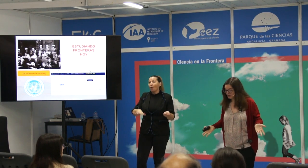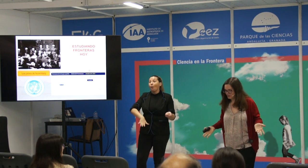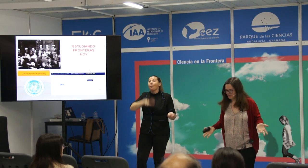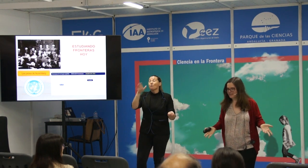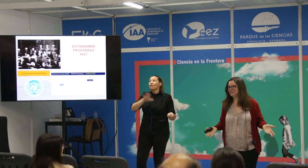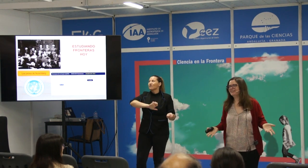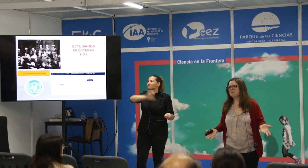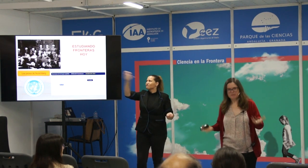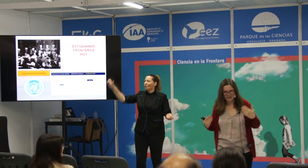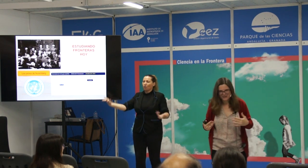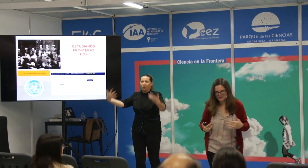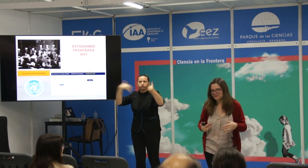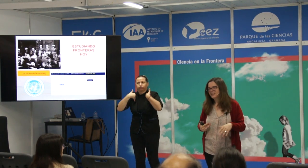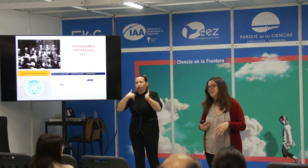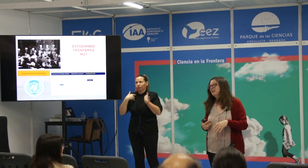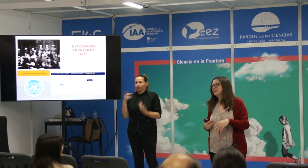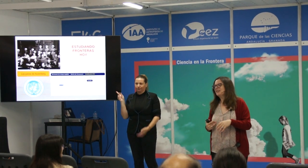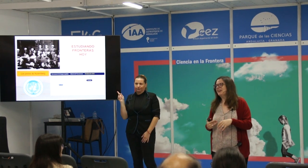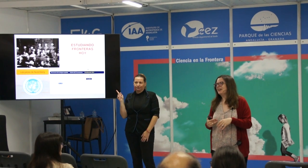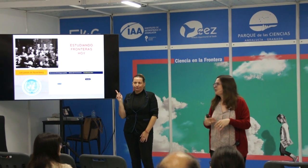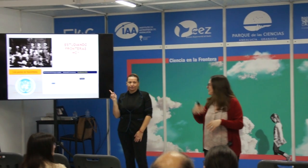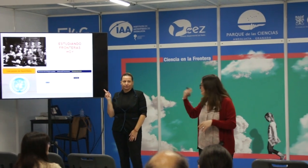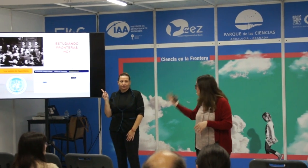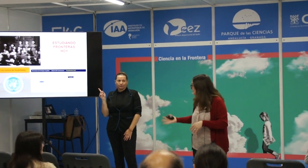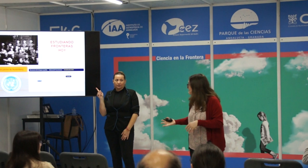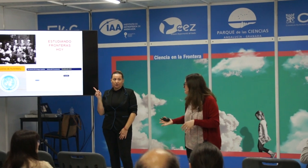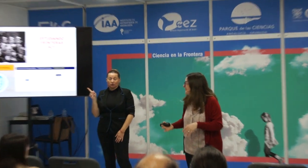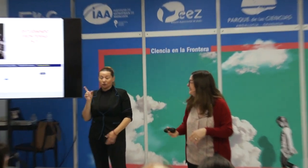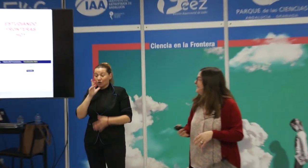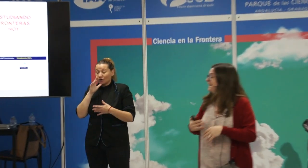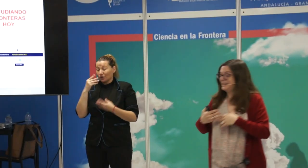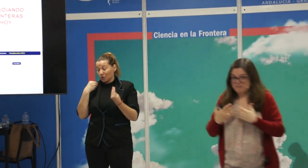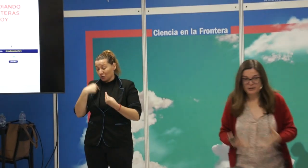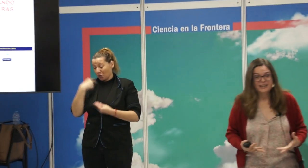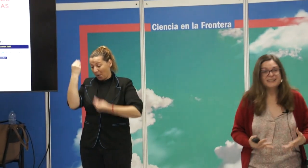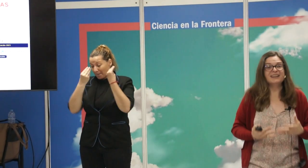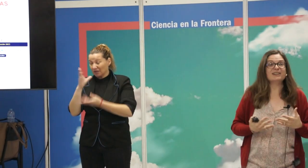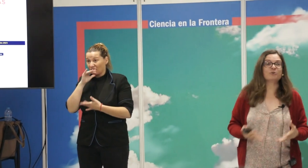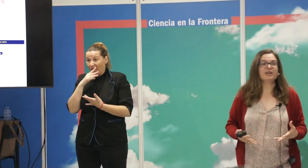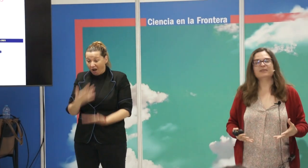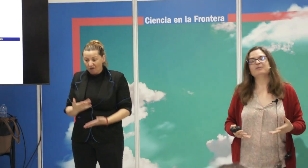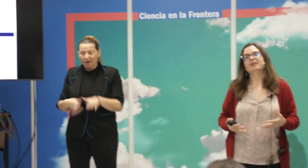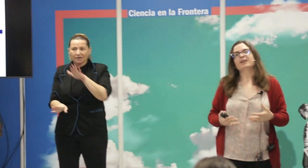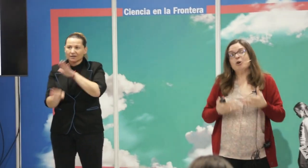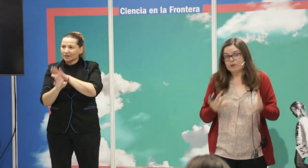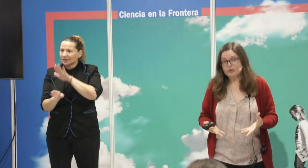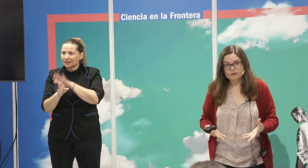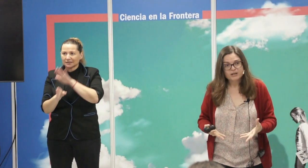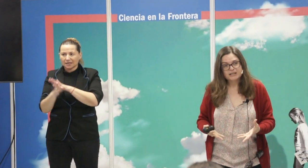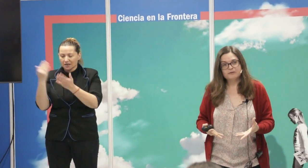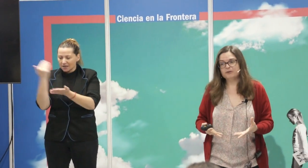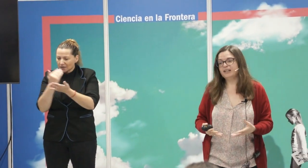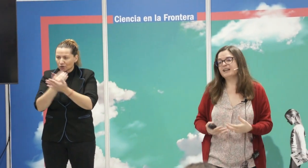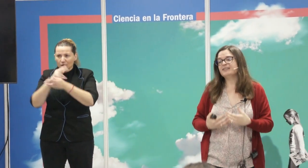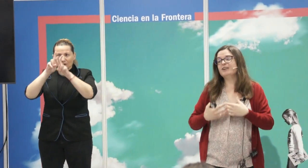claro que no nos hemos dado cuenta y volvemos a ello. Entonces, creo que ahora más que nunca es importante seguir estudiando cómo se